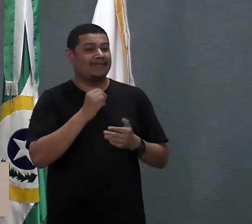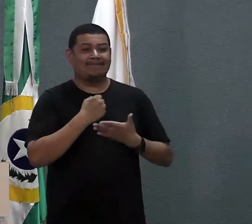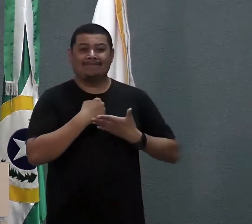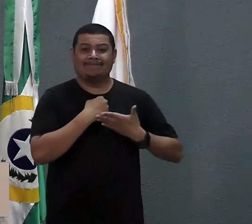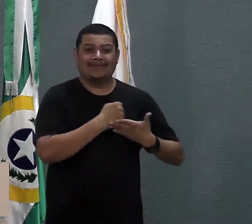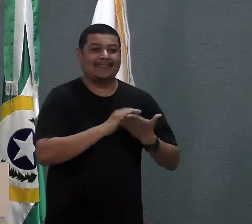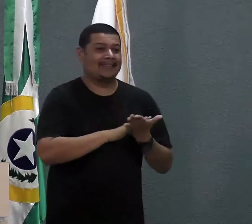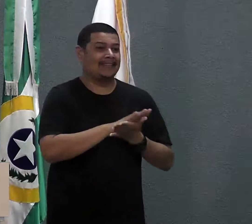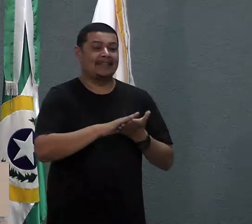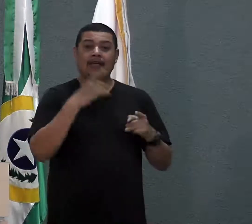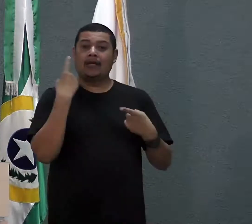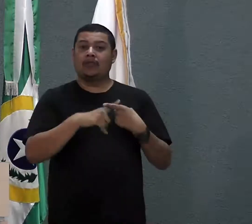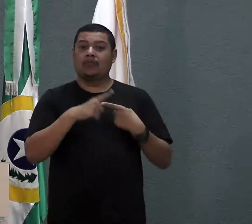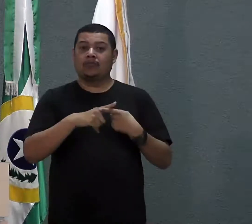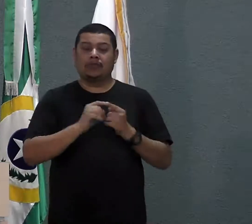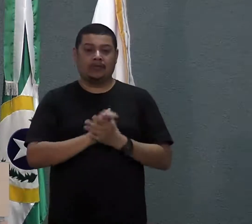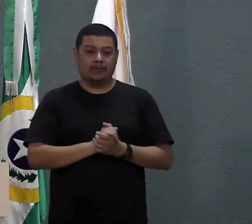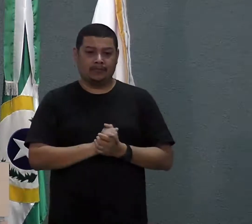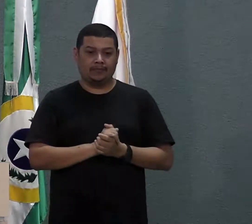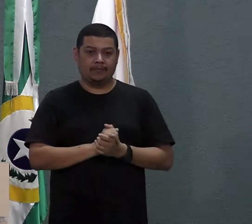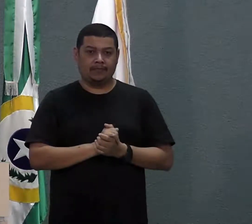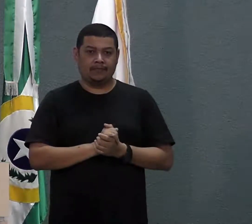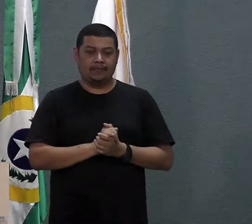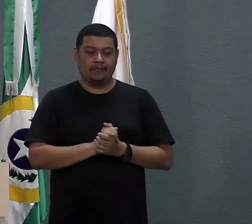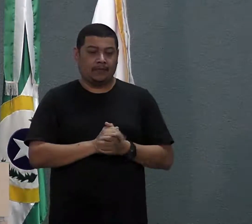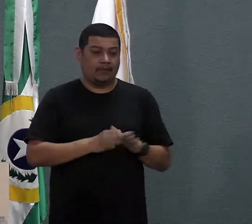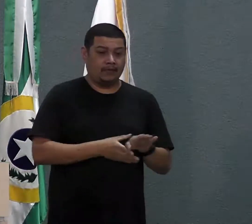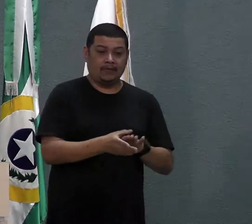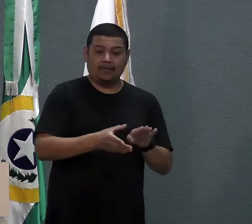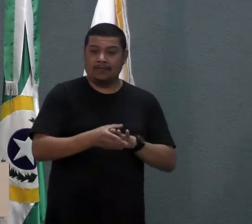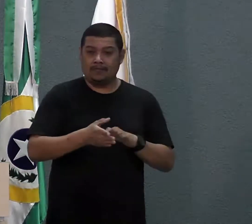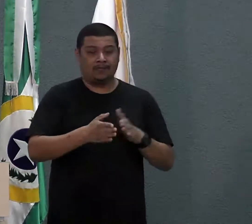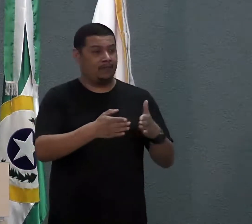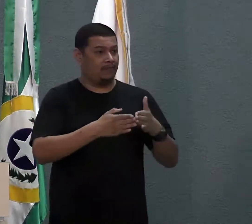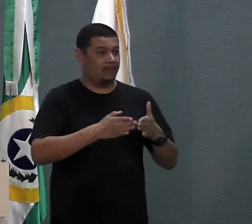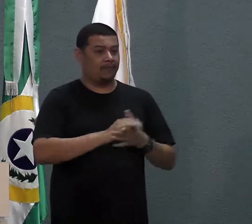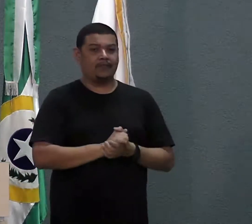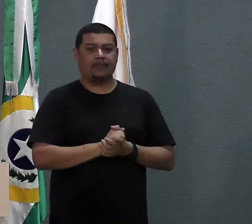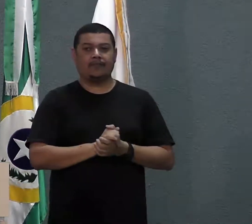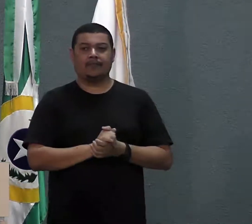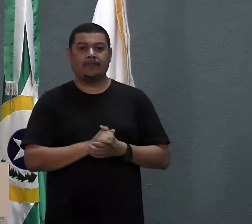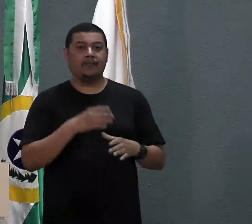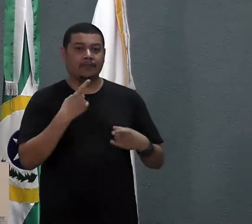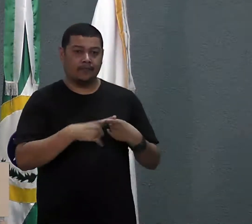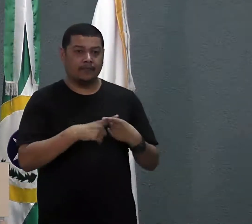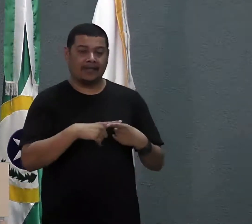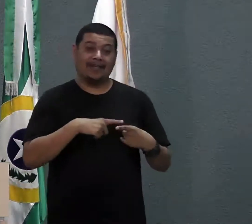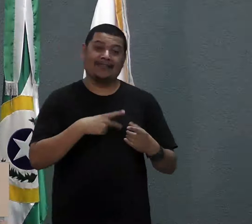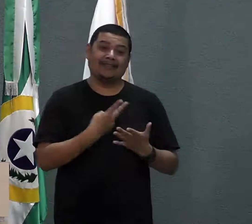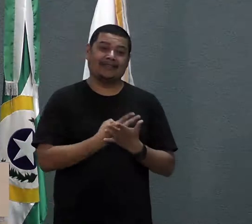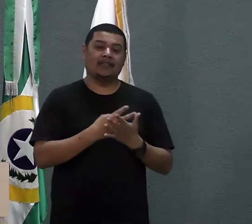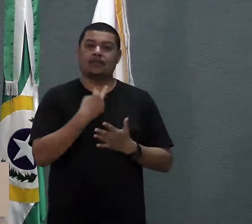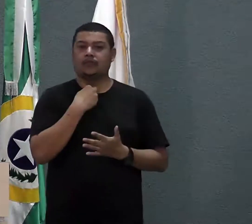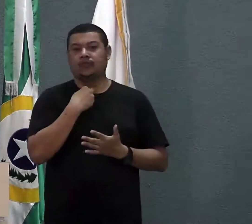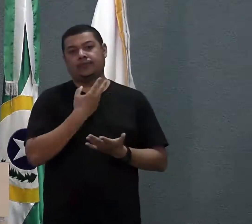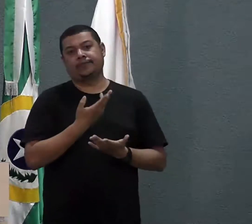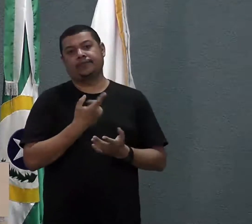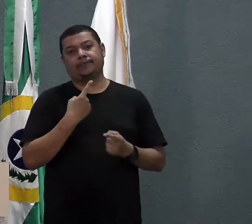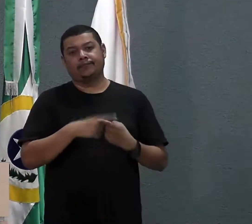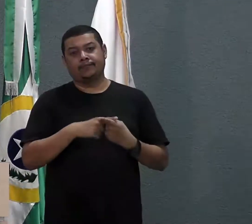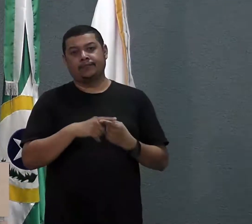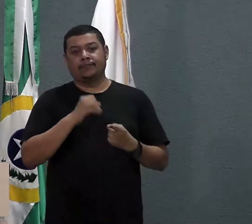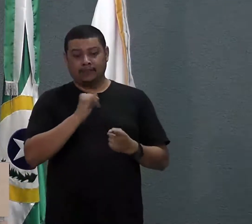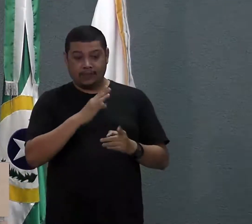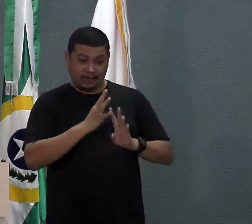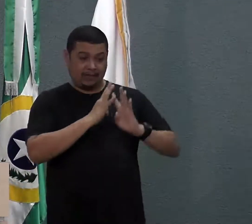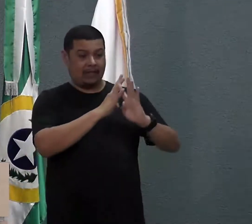nada, porque também a gente não quer influenciar ou pedir, porque isso também não se deve fazer, porque se tem